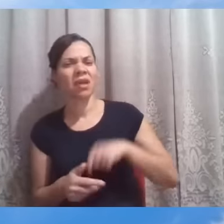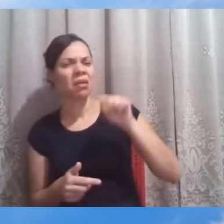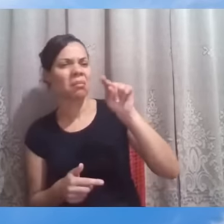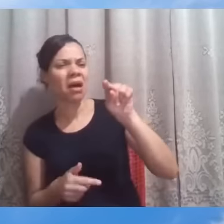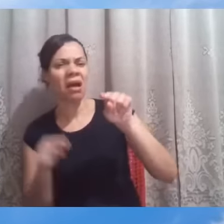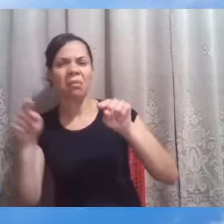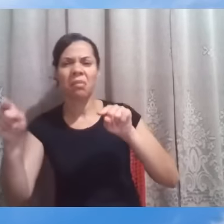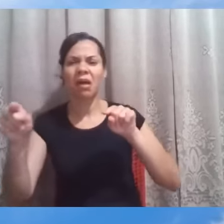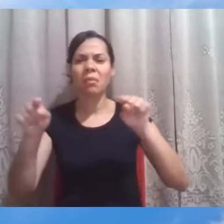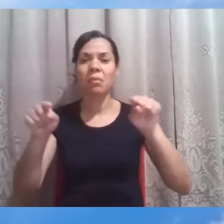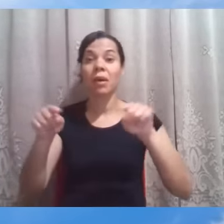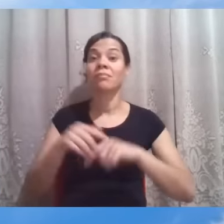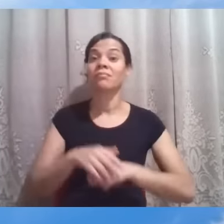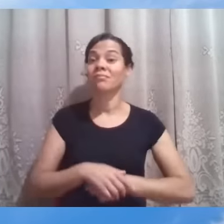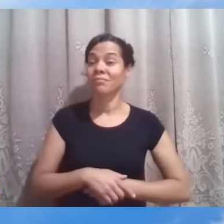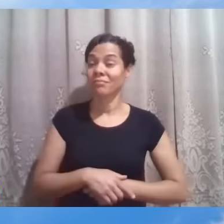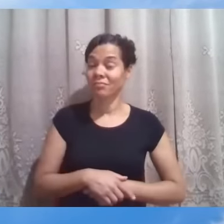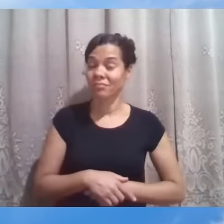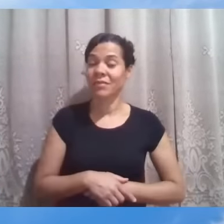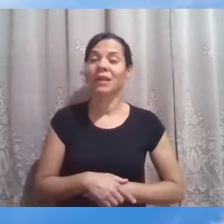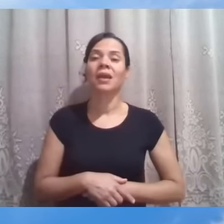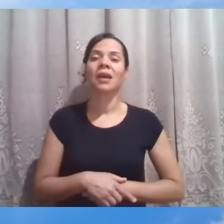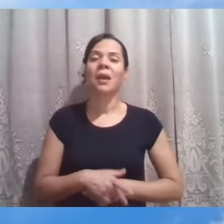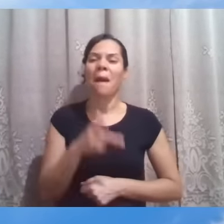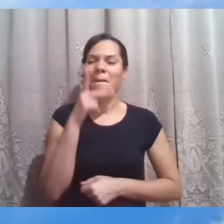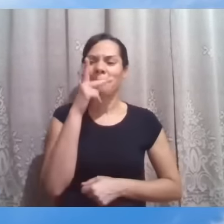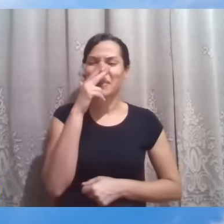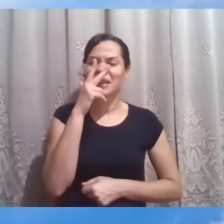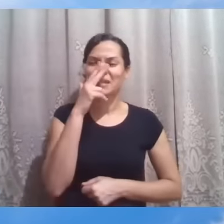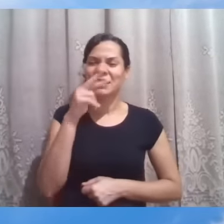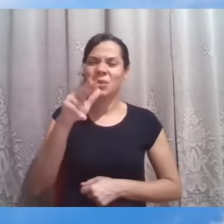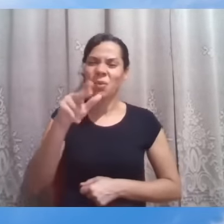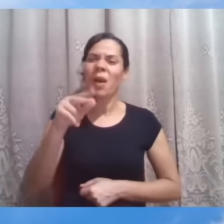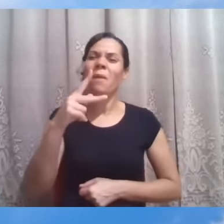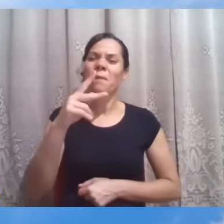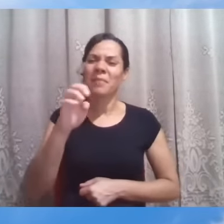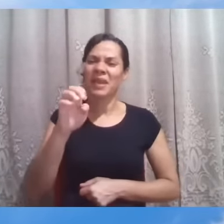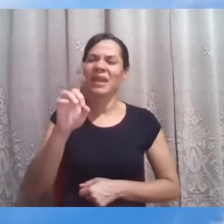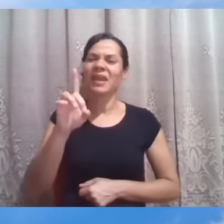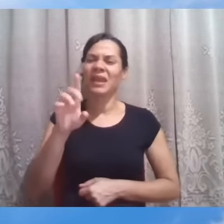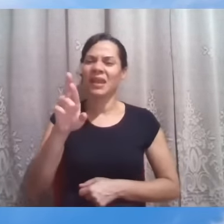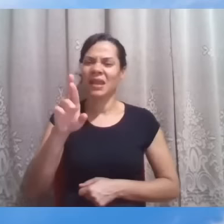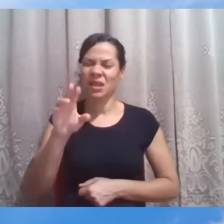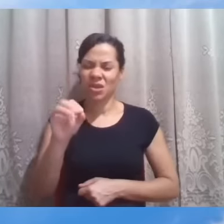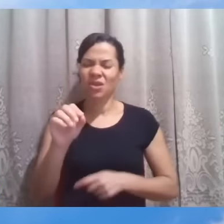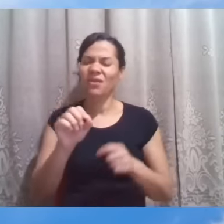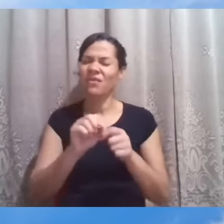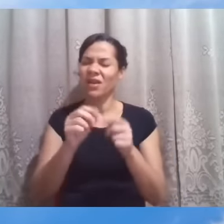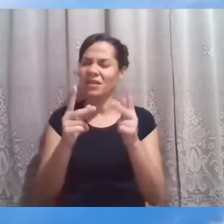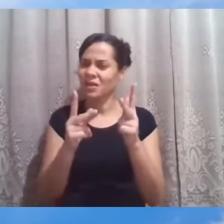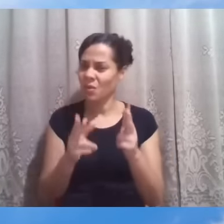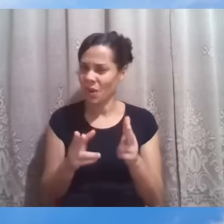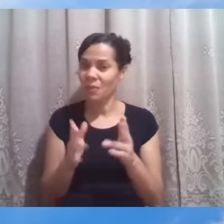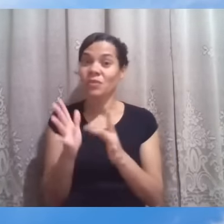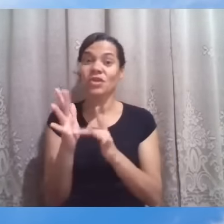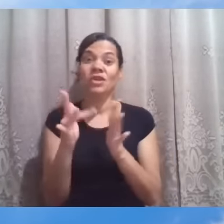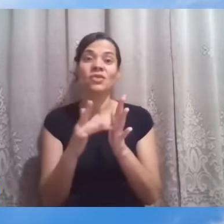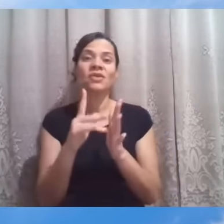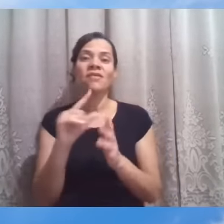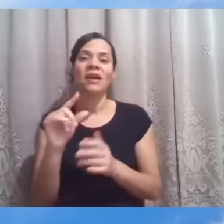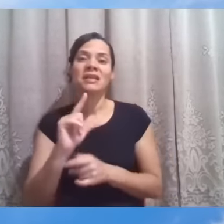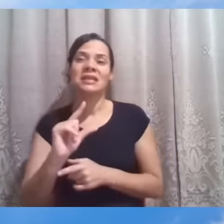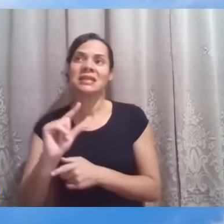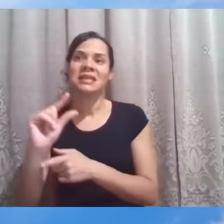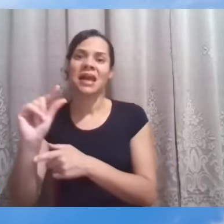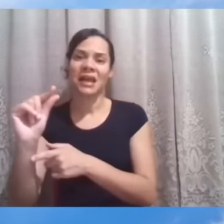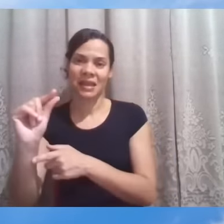Mais ou menos como numa outra passagem que Pedro faz a mesma coisa. Jesus vai sair, chegam alguns indivíduos querendo